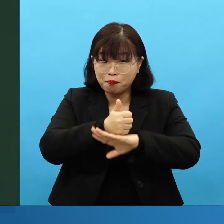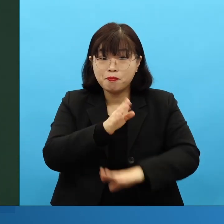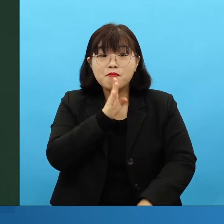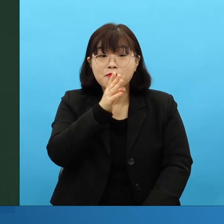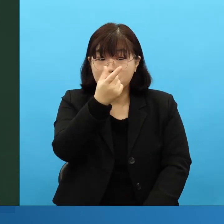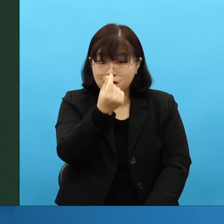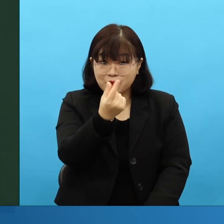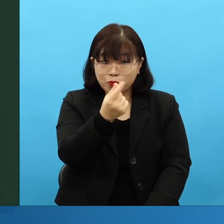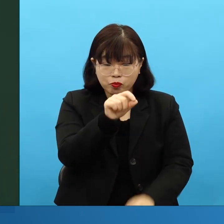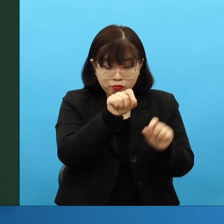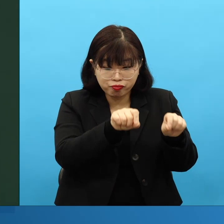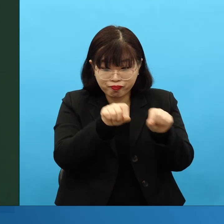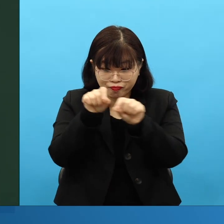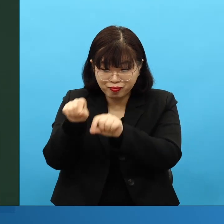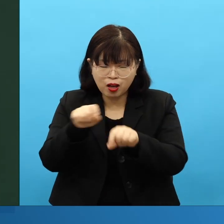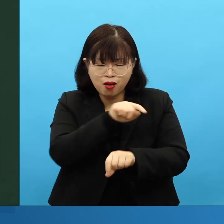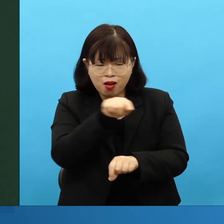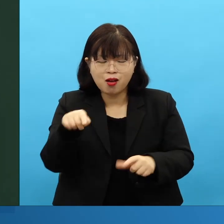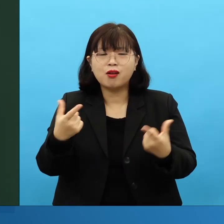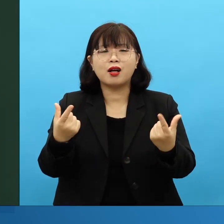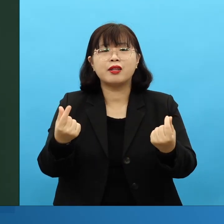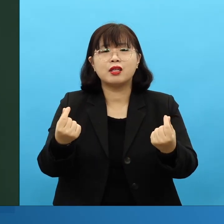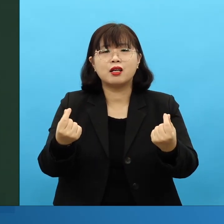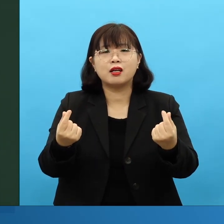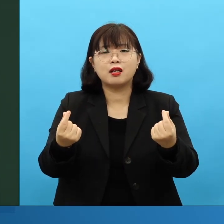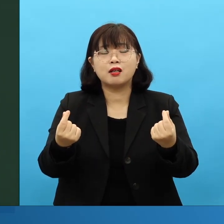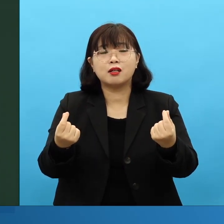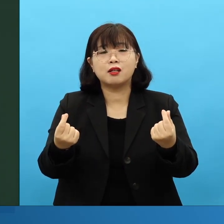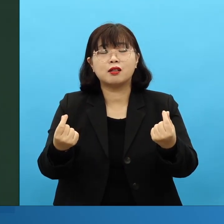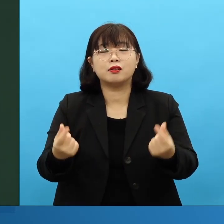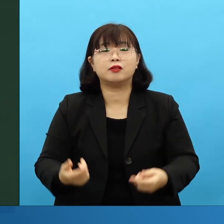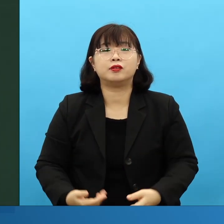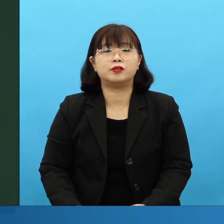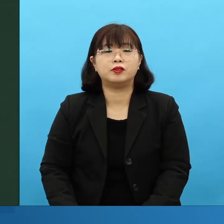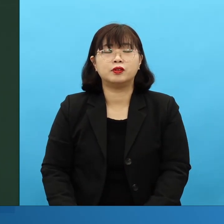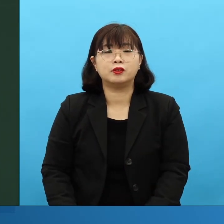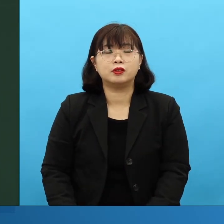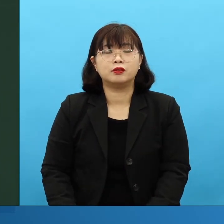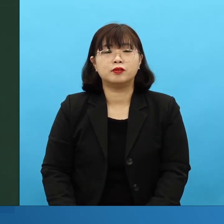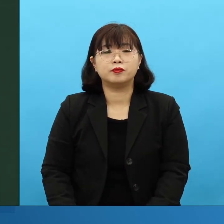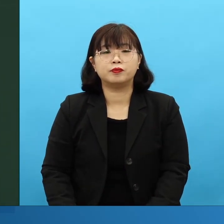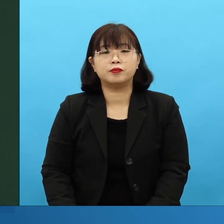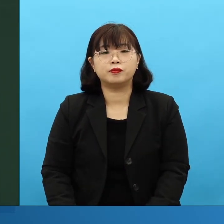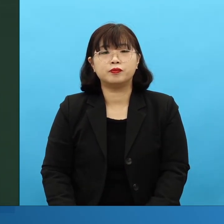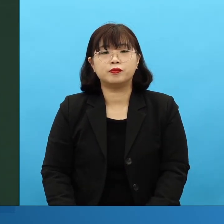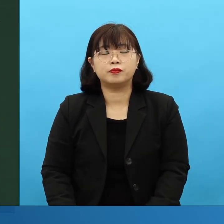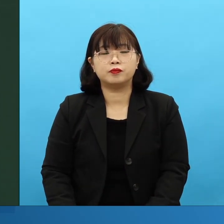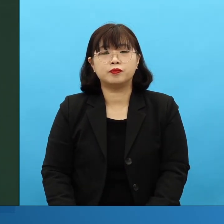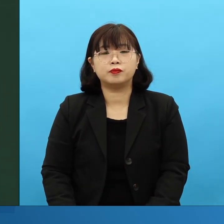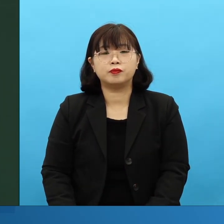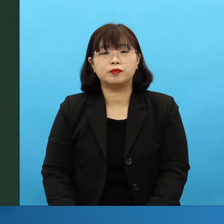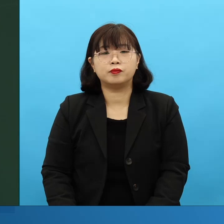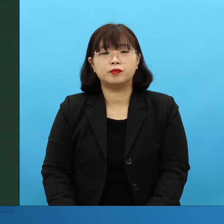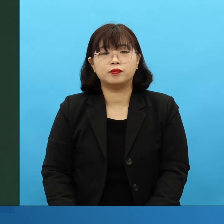그런데, 오늘 중요하게 봐야 되는 것은, 이 축복이 어디에 가장 전달된다 하는 겁니다.